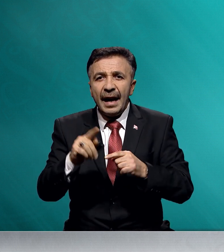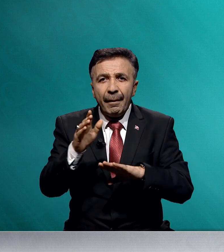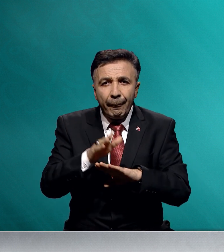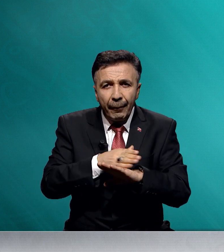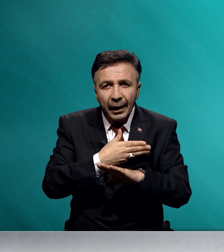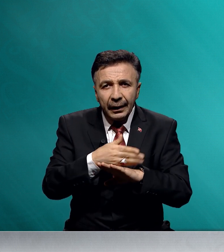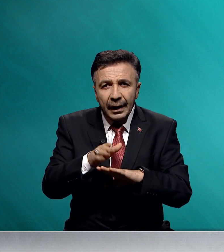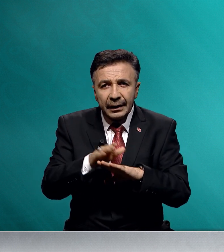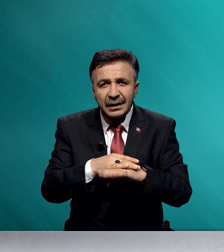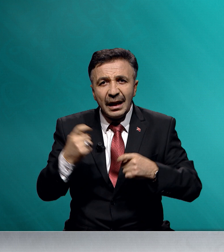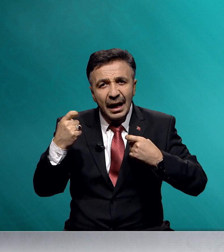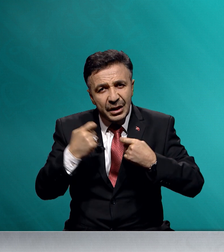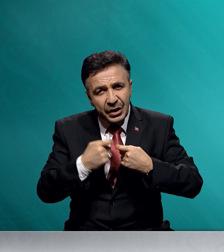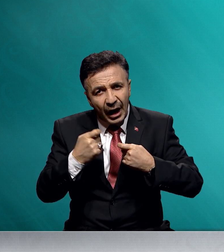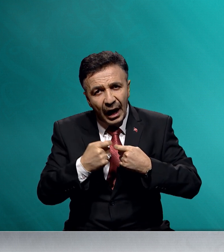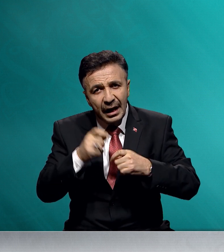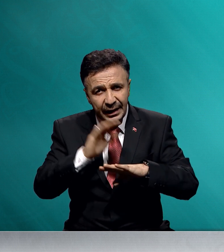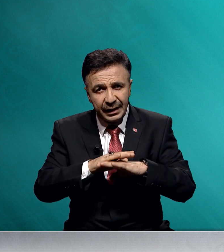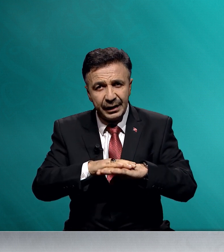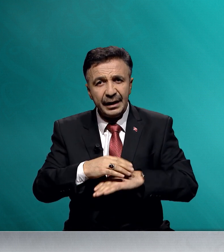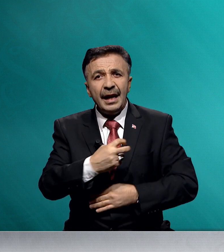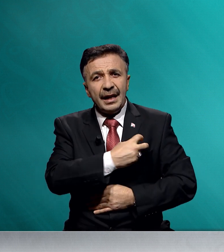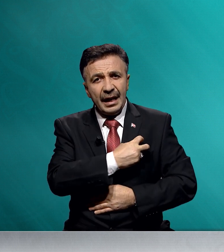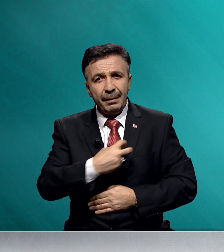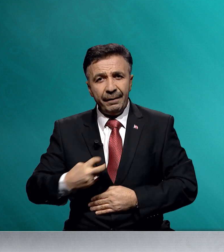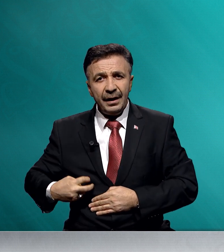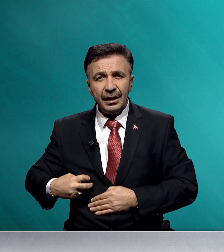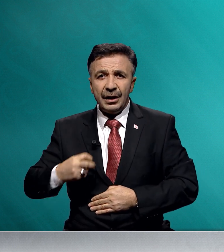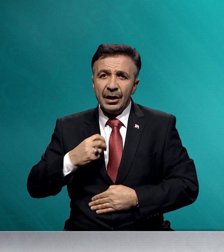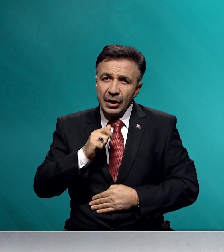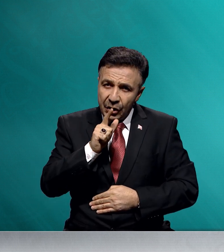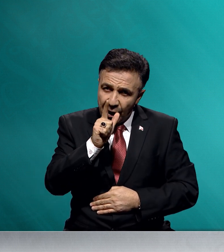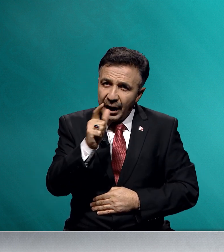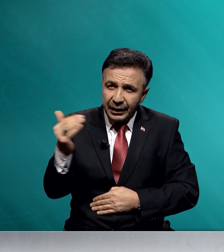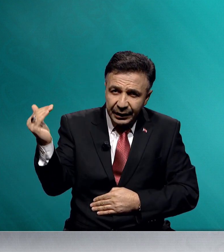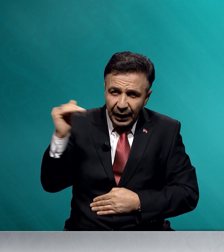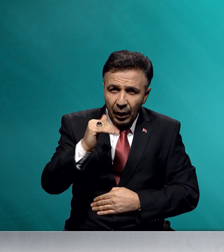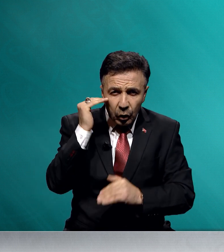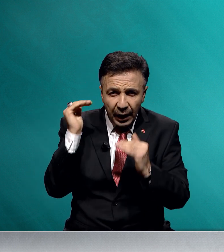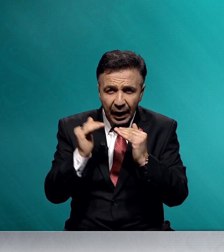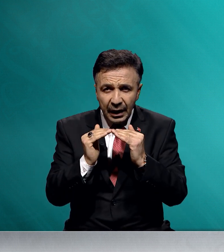mallarınızla cihad edin nebevi çağrısına uyarak